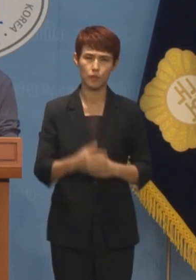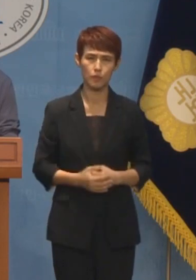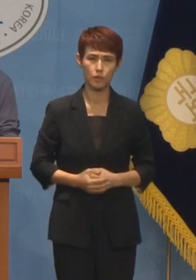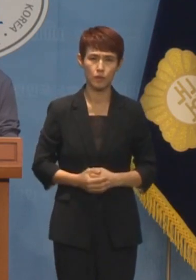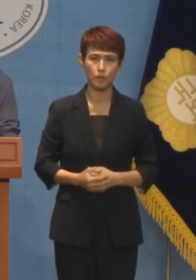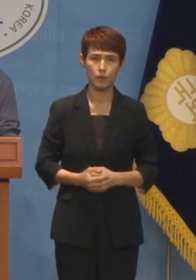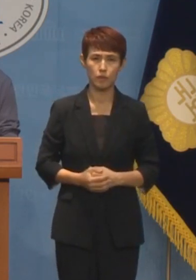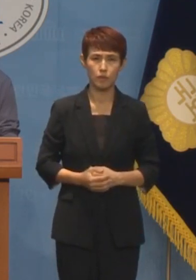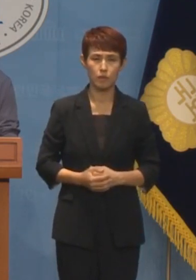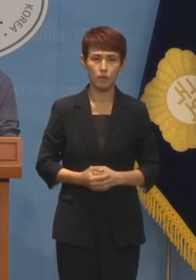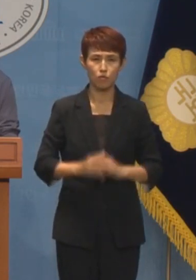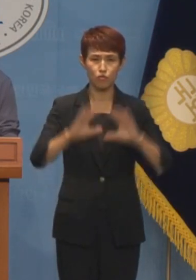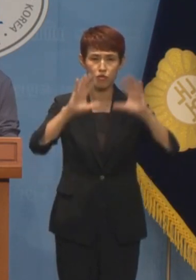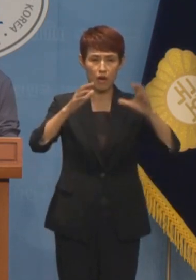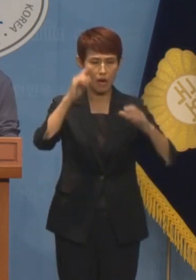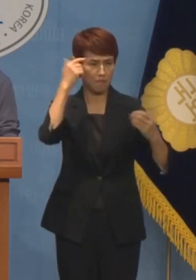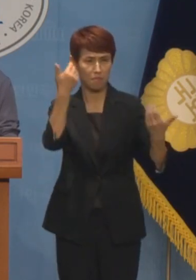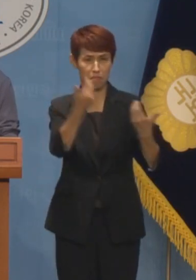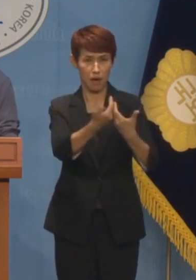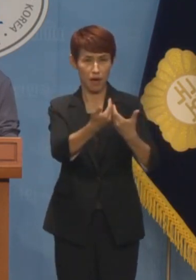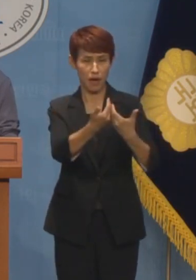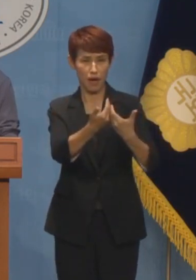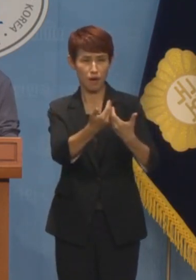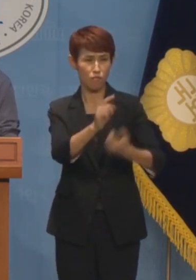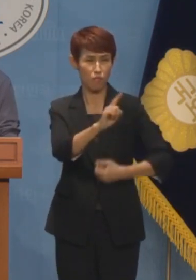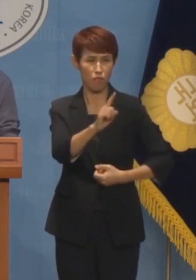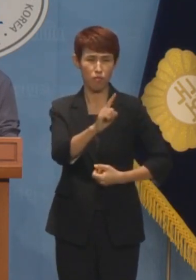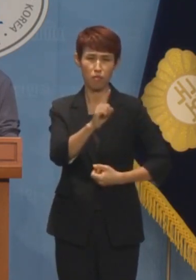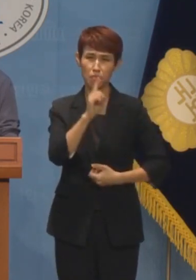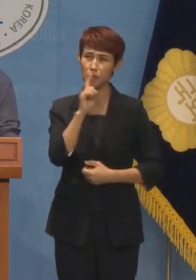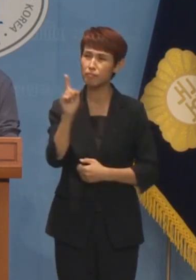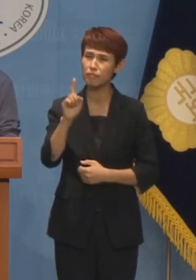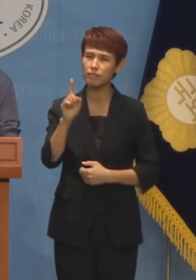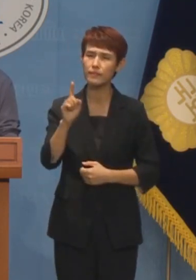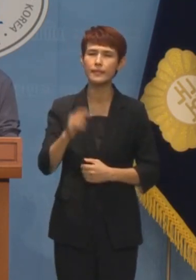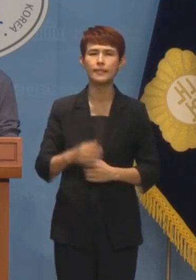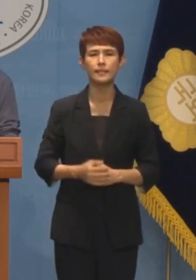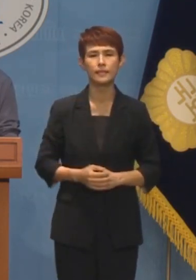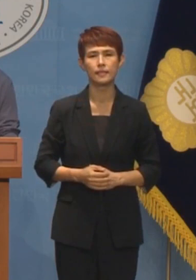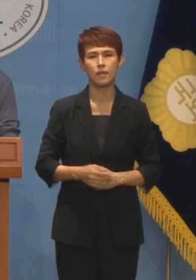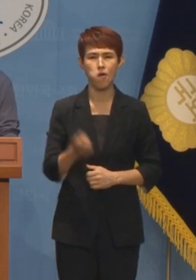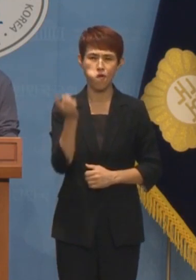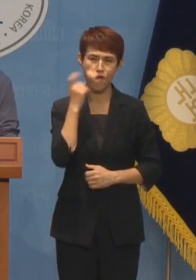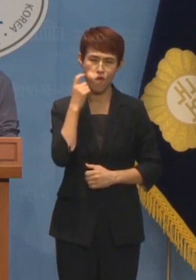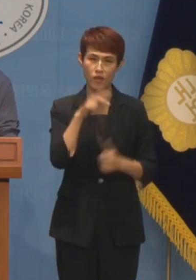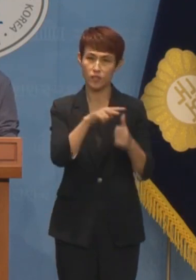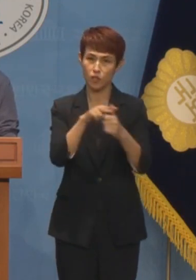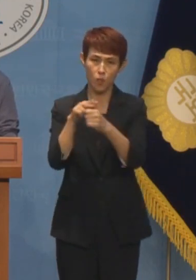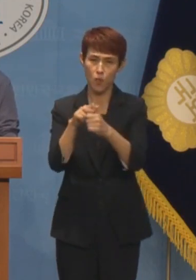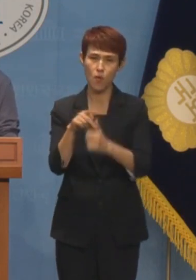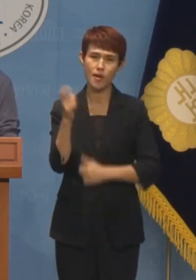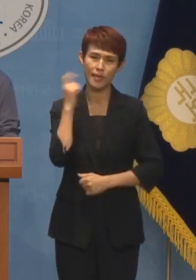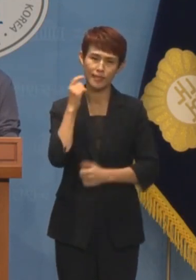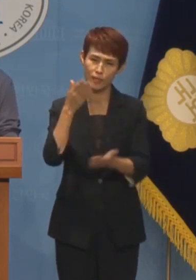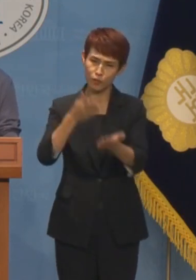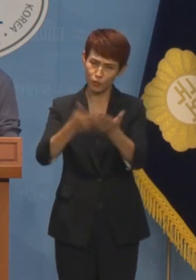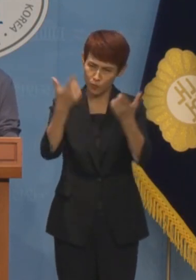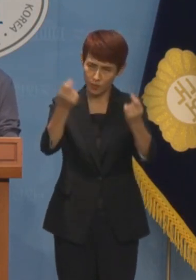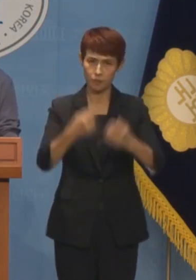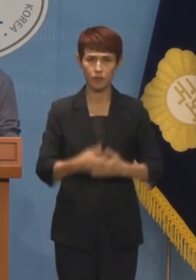존재하지도 않는 반국가 세력, 운운하는 것이야말로 명백한 허위 정보와 가짜 뉴스입니다.